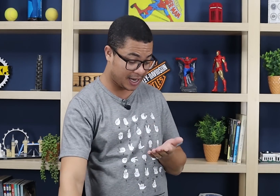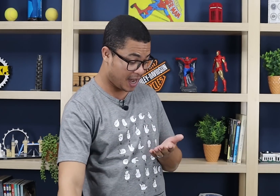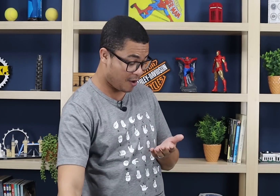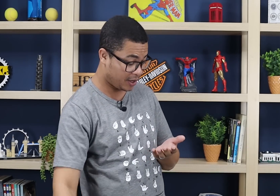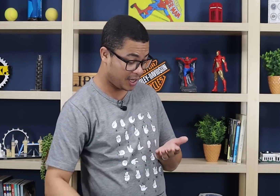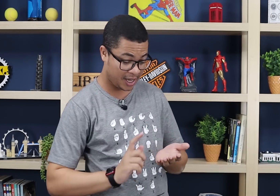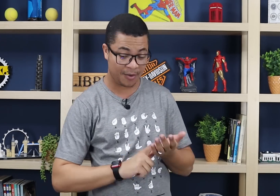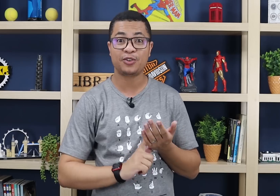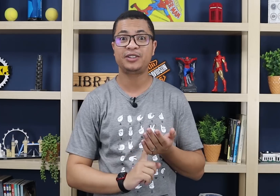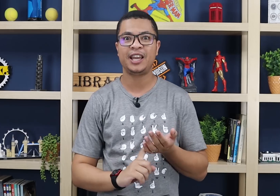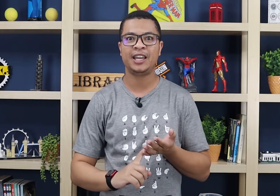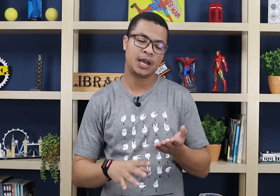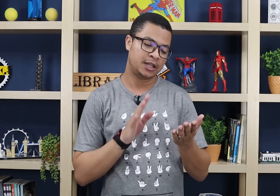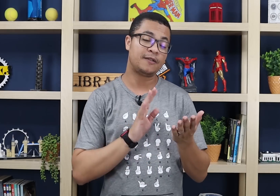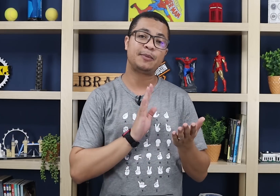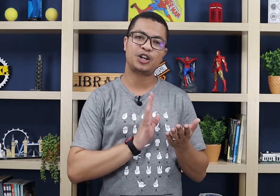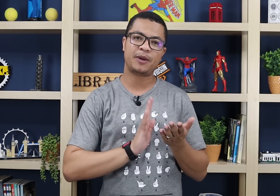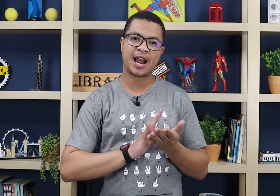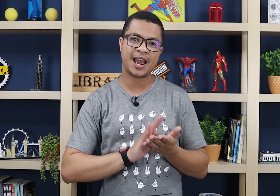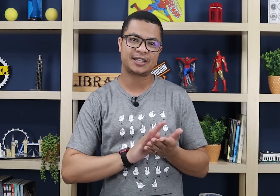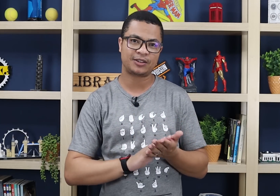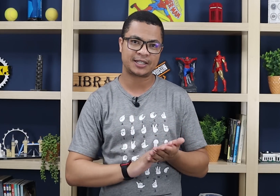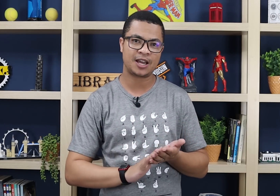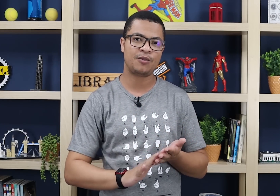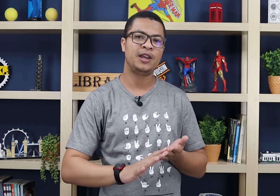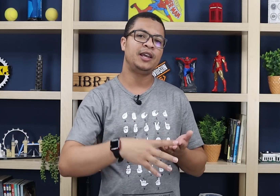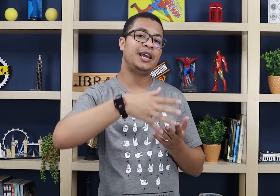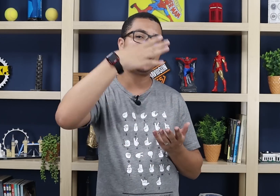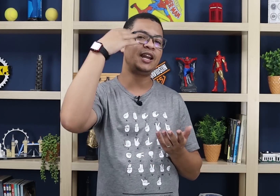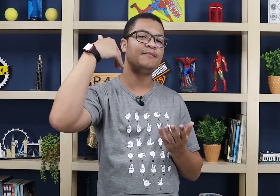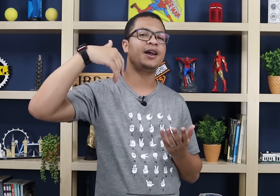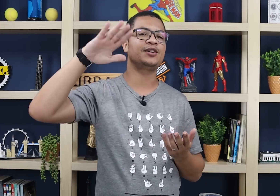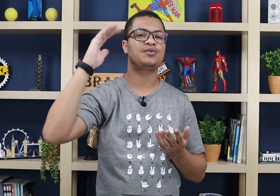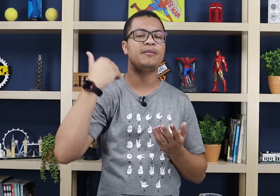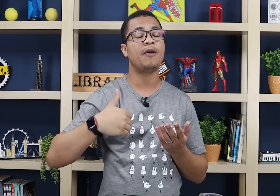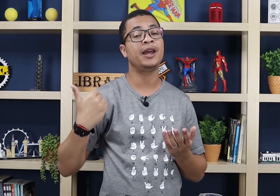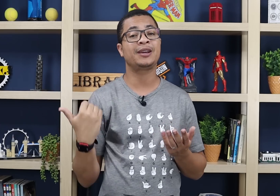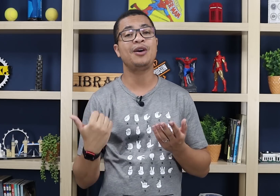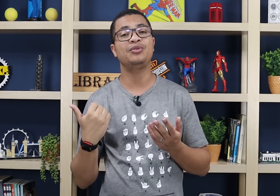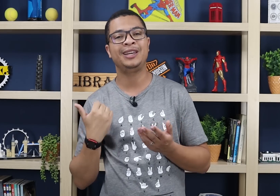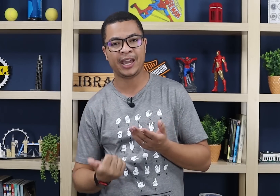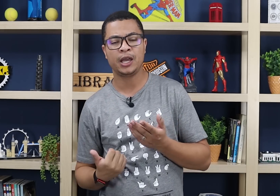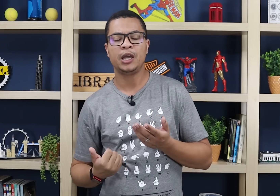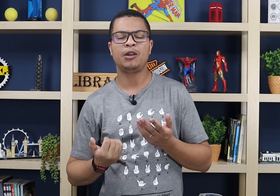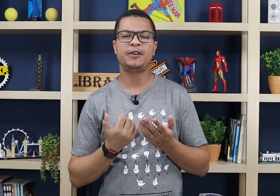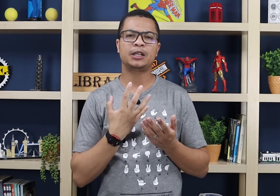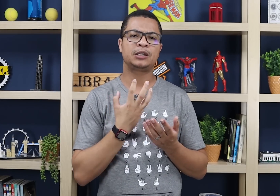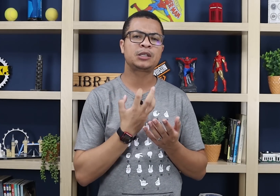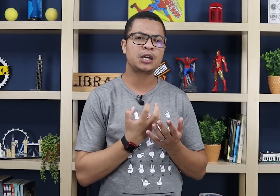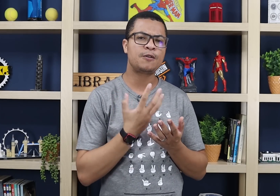legal aqui, eu anotei. Então você pode pegar essa anotação e relembrar a sua memória. É claro que não fica tão